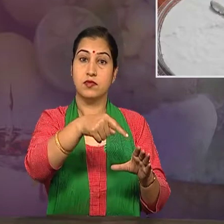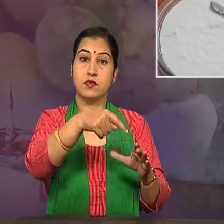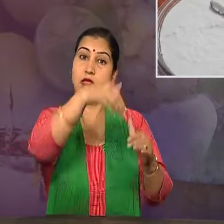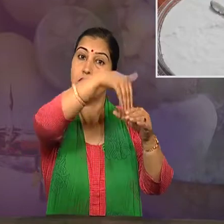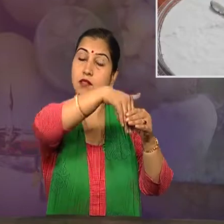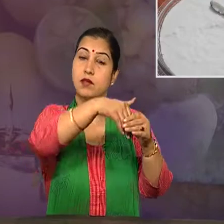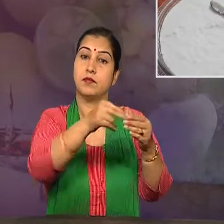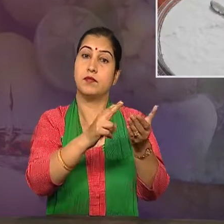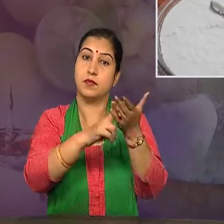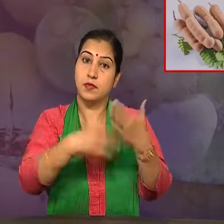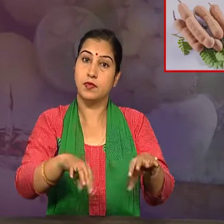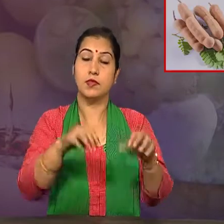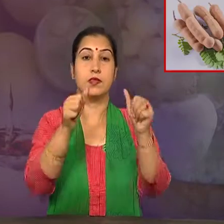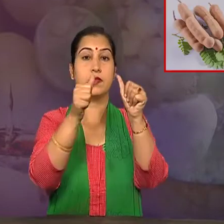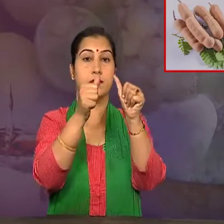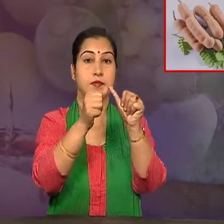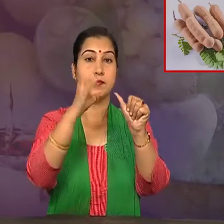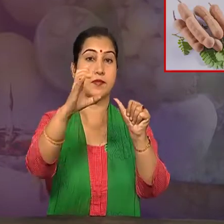यानी एसेड होता है